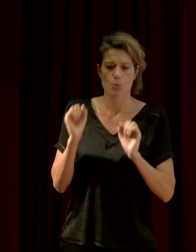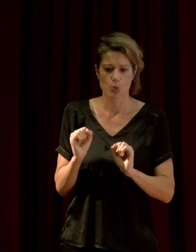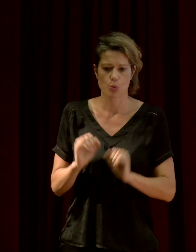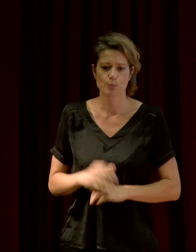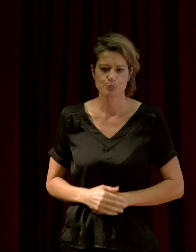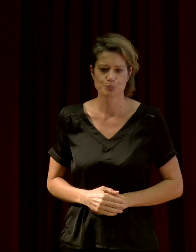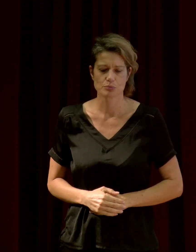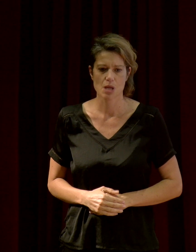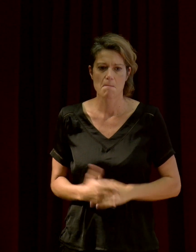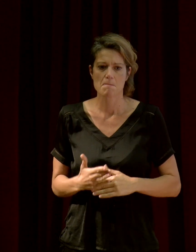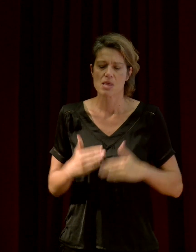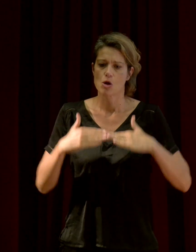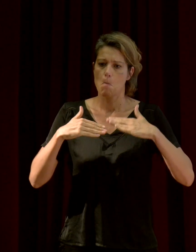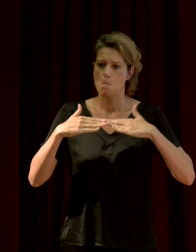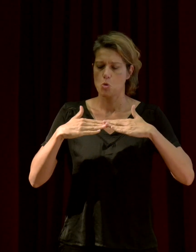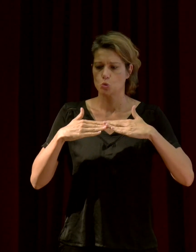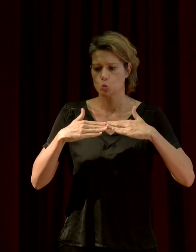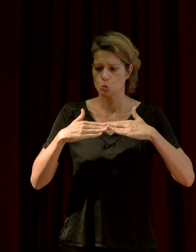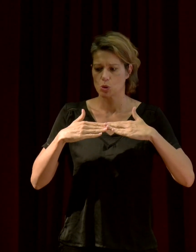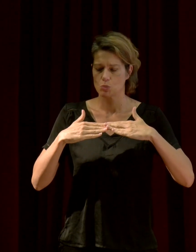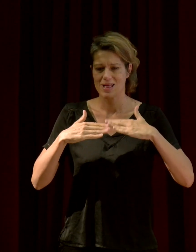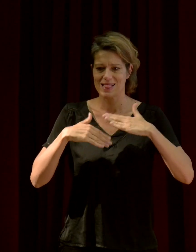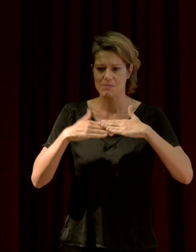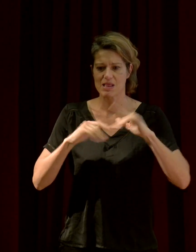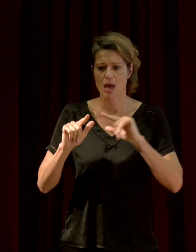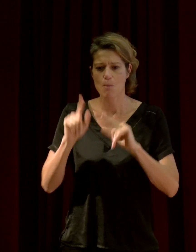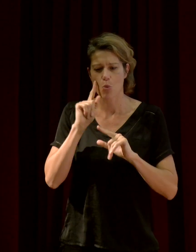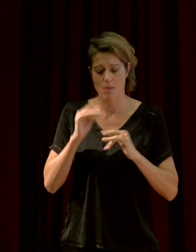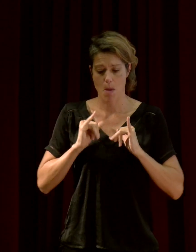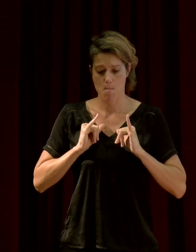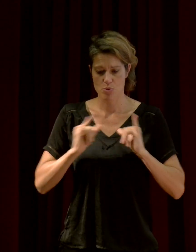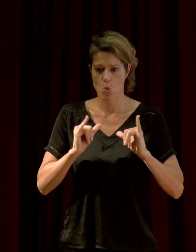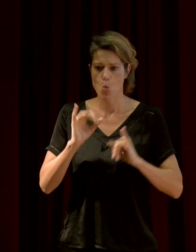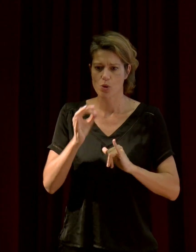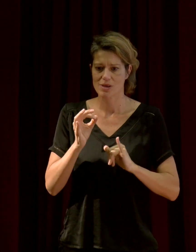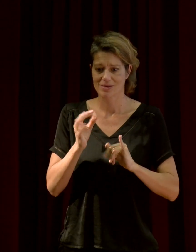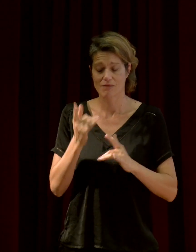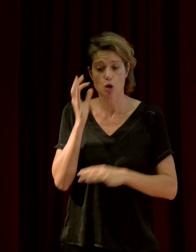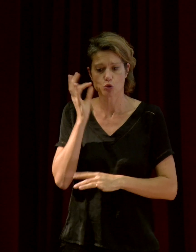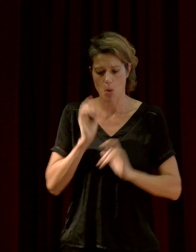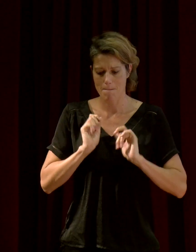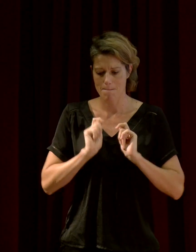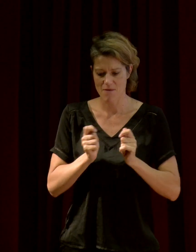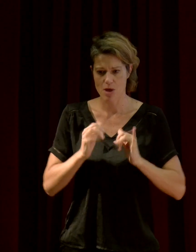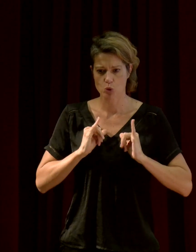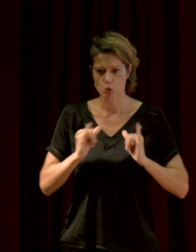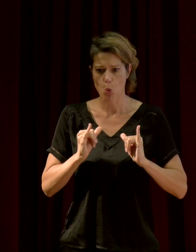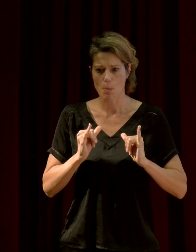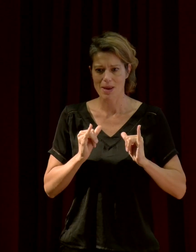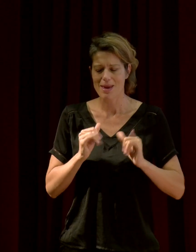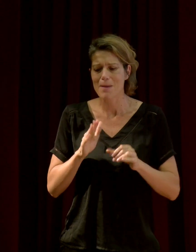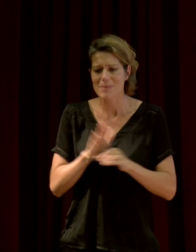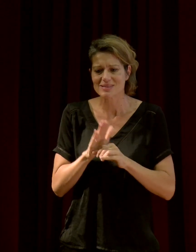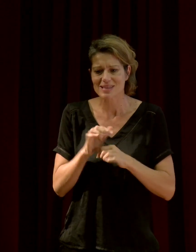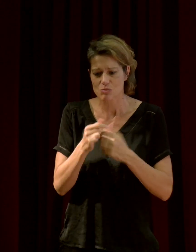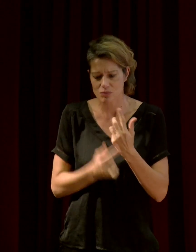très limitée.'est-à-dire, l'intensité, ça ne suffit pas pour qualifier un son. On peut avoir un son faible, mais il strident